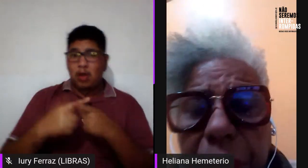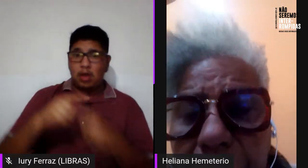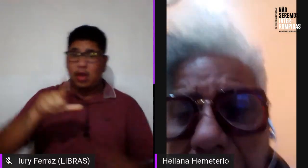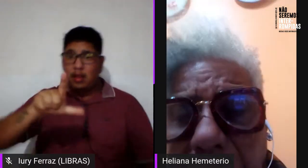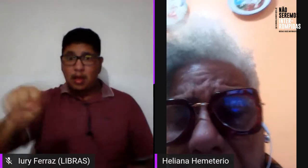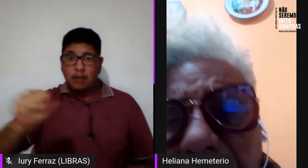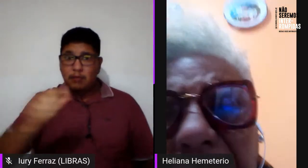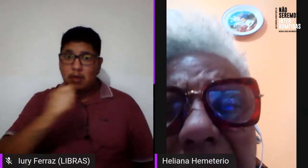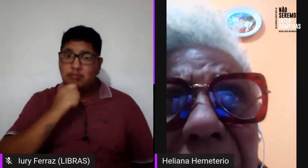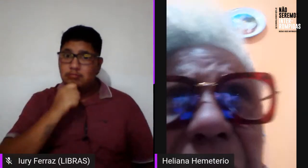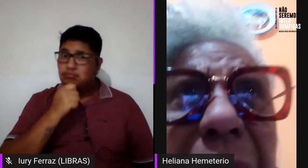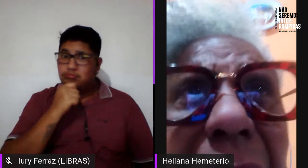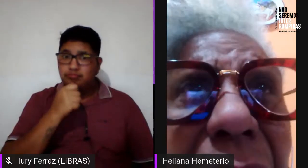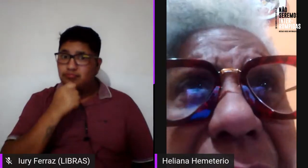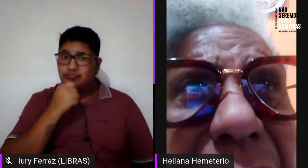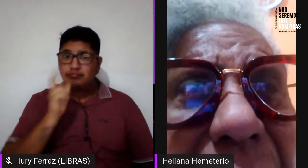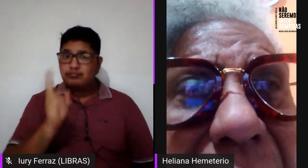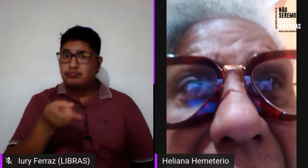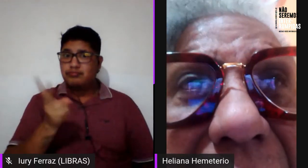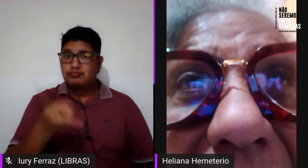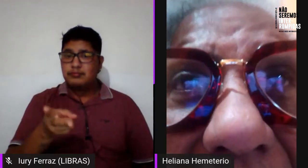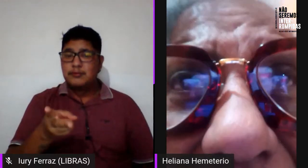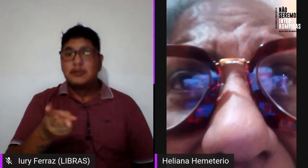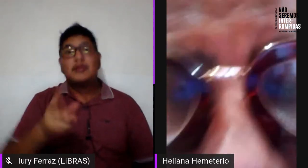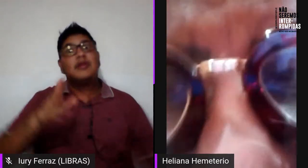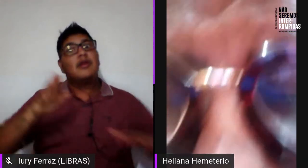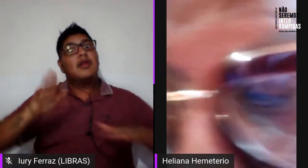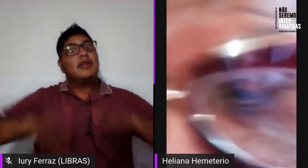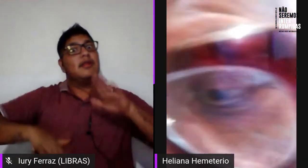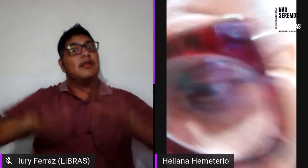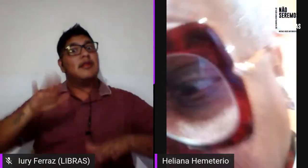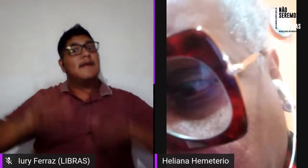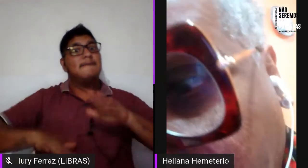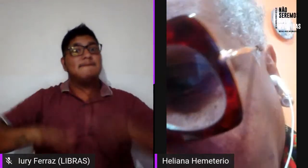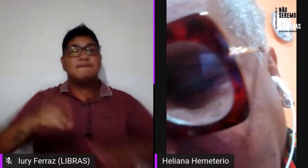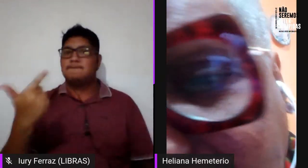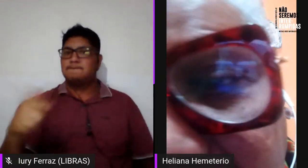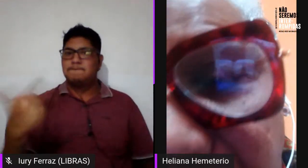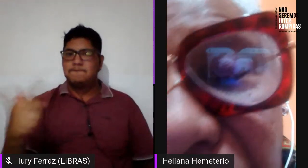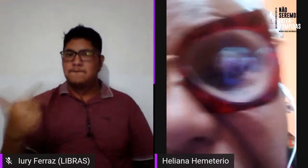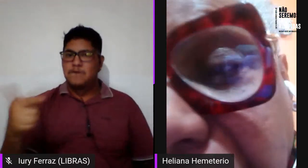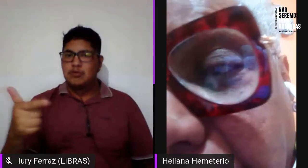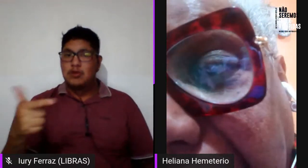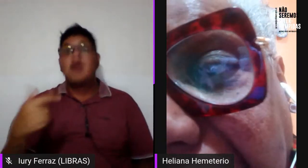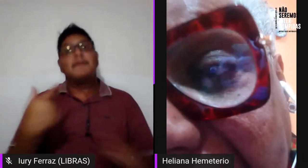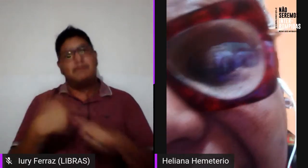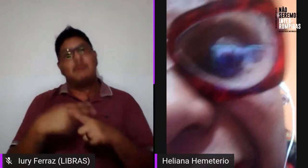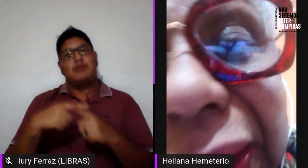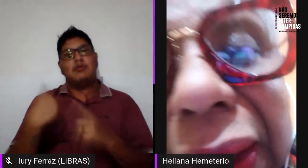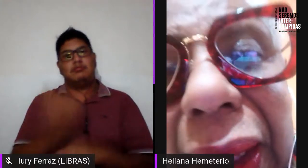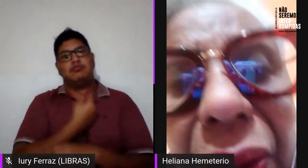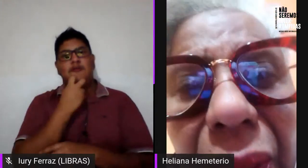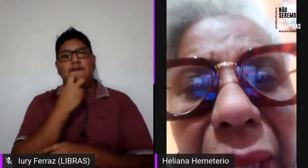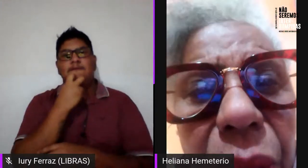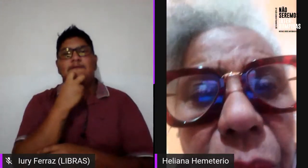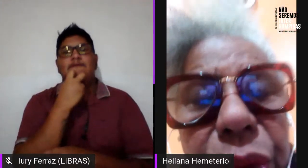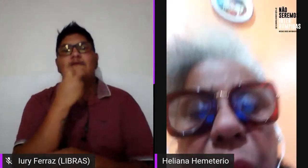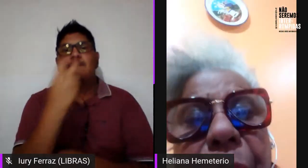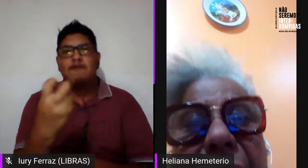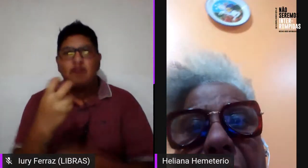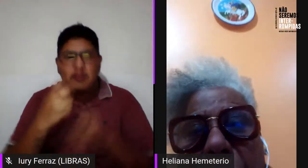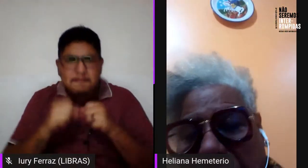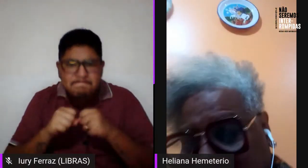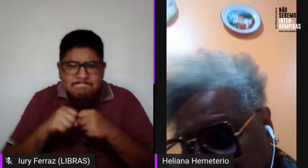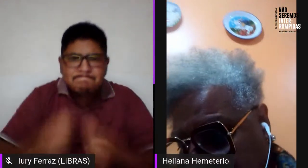a ter agimento, talvez não ter tanto, porque a gente já tem voz, pelo menos brigadas, e